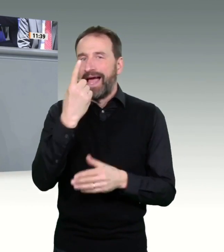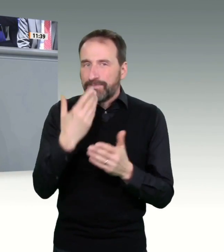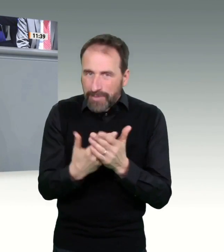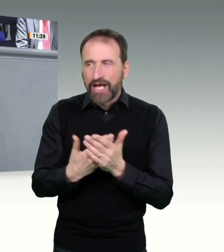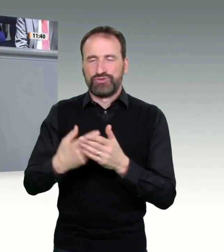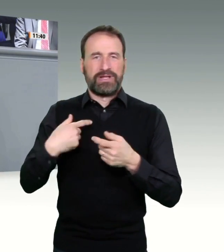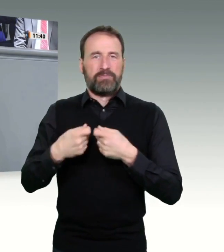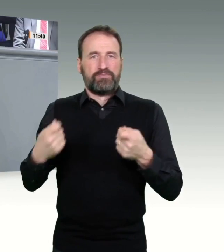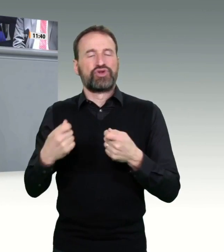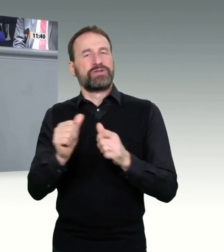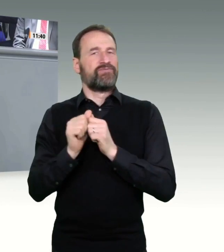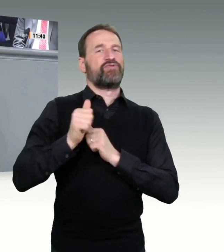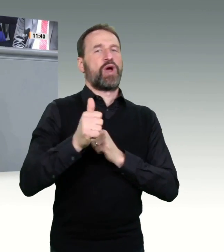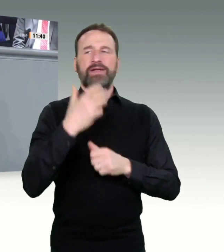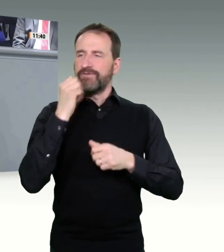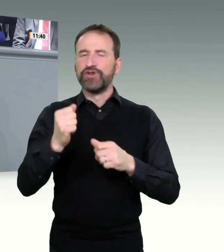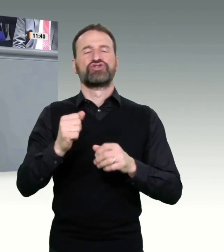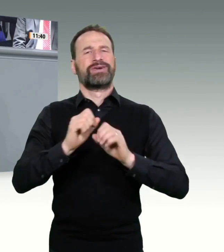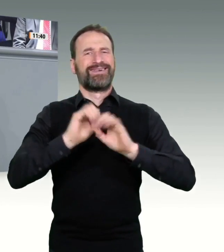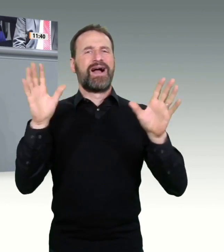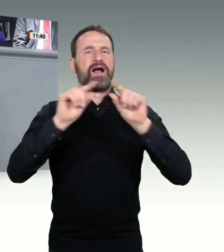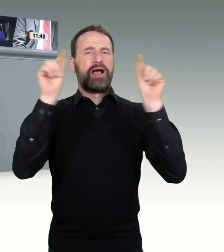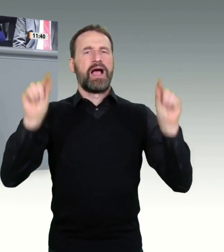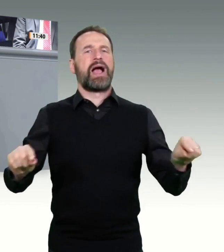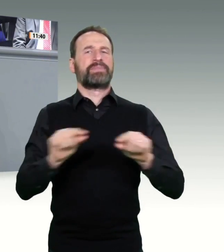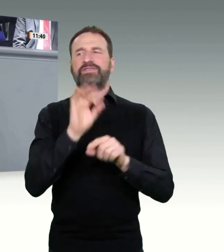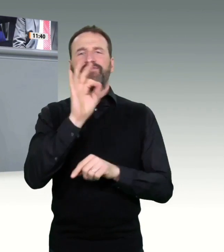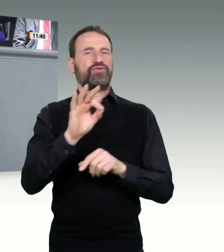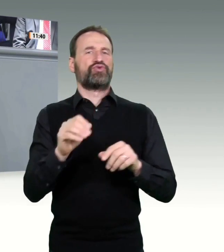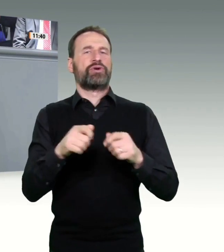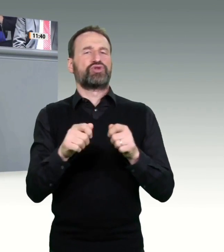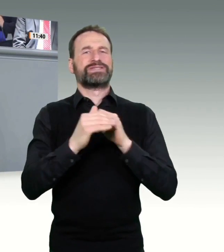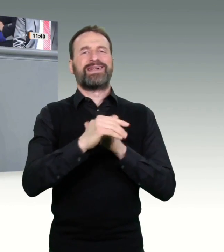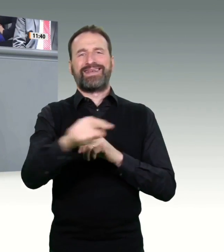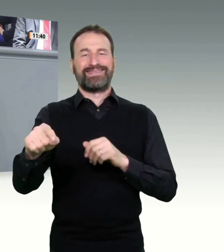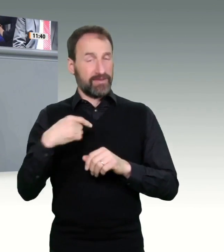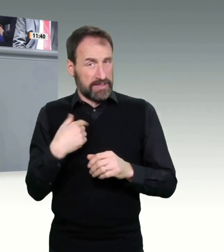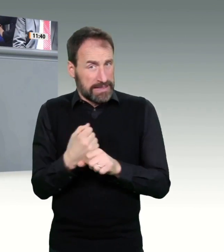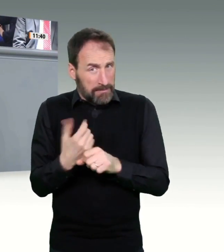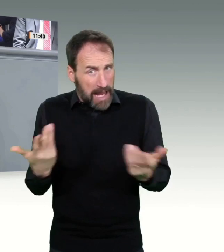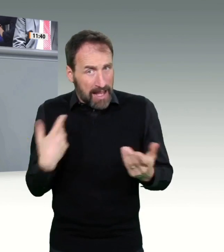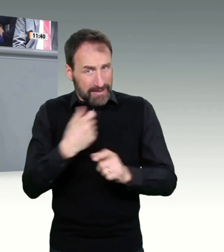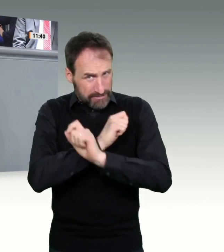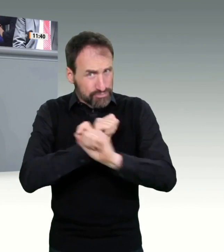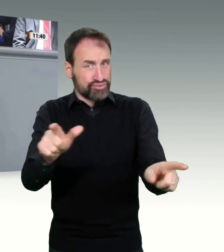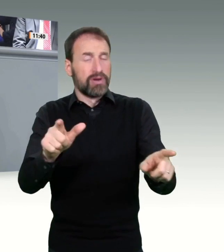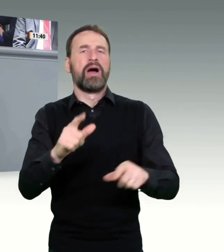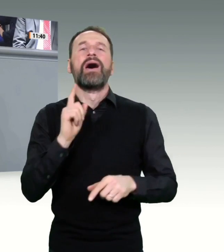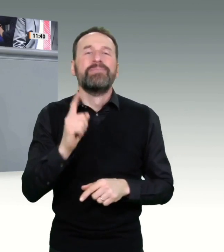Fall auch getan. Und nichtsdestotrotz kann ich aber auch verstehen, wenn in der Praxis der ein oder andere sagt, ich bin einfach